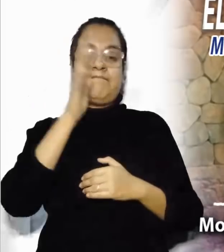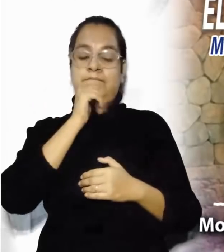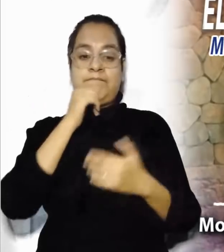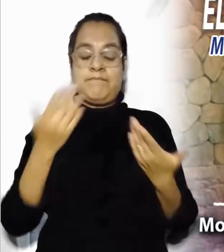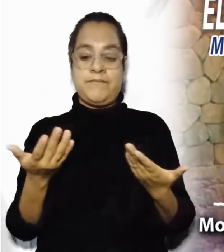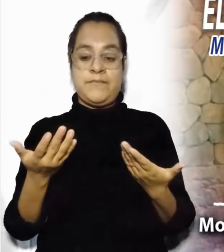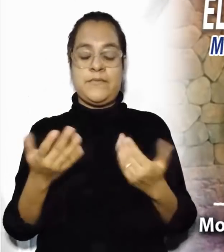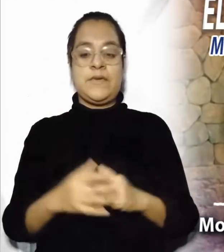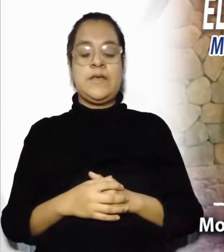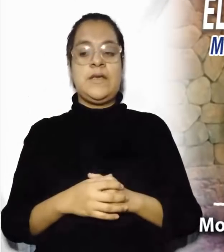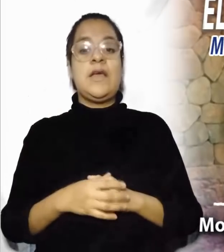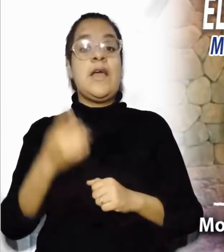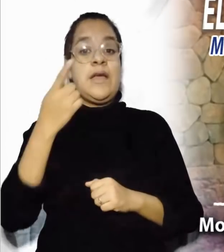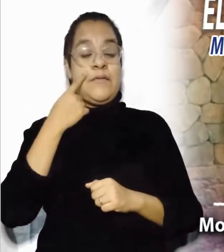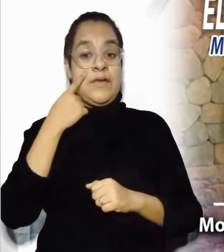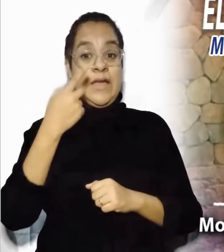cielos.